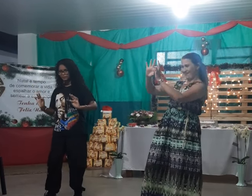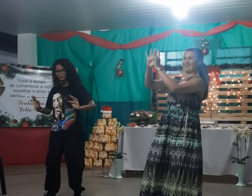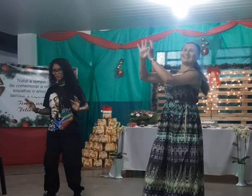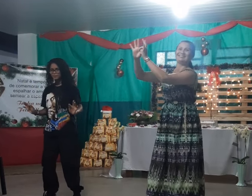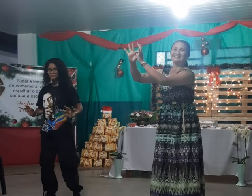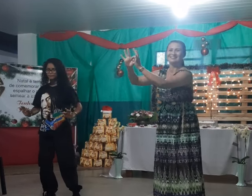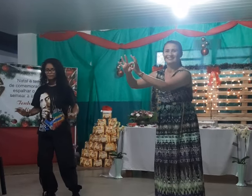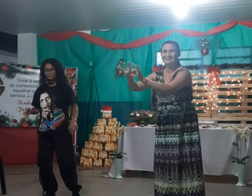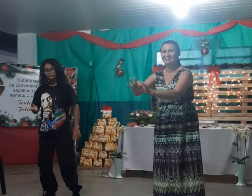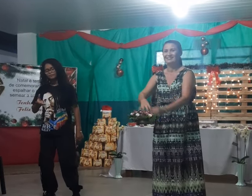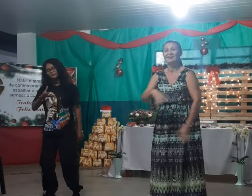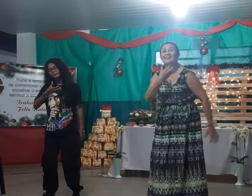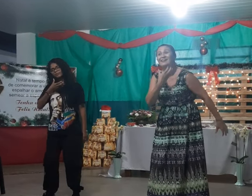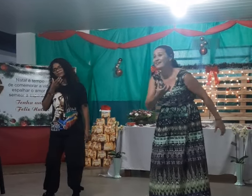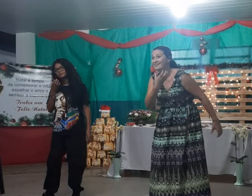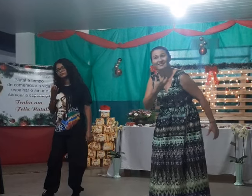seja feliz quem souber o amor.